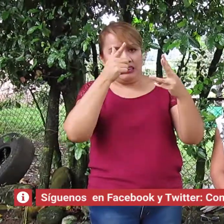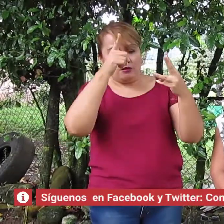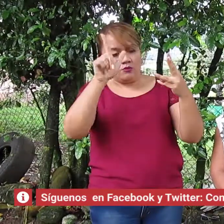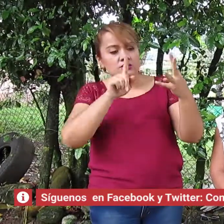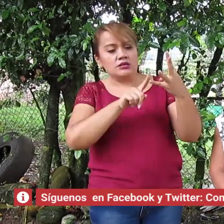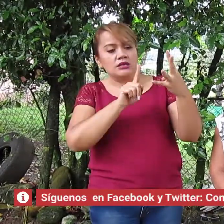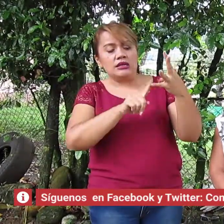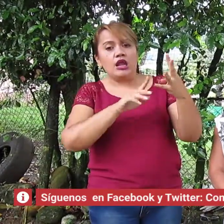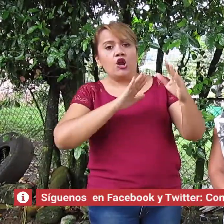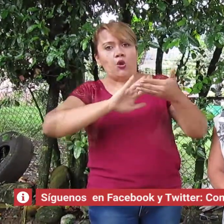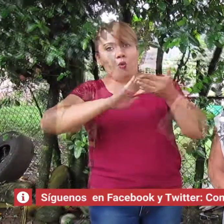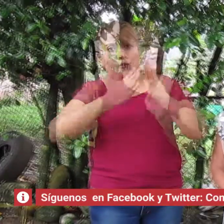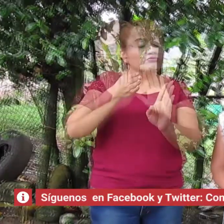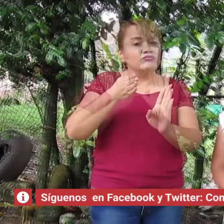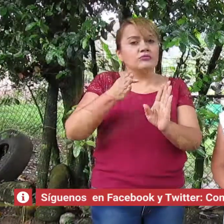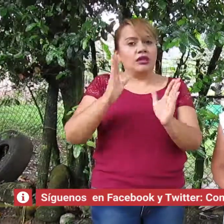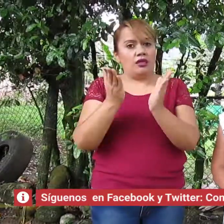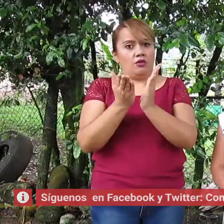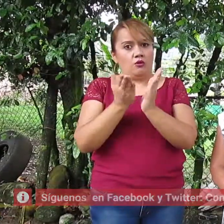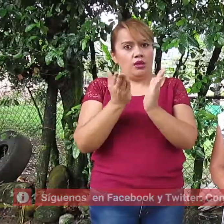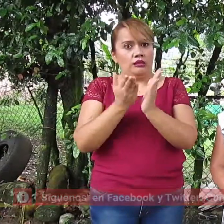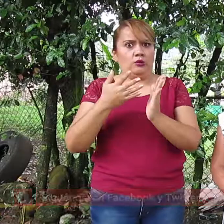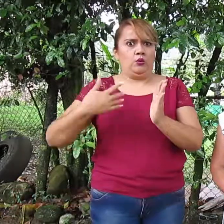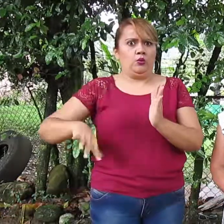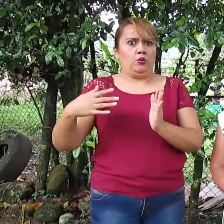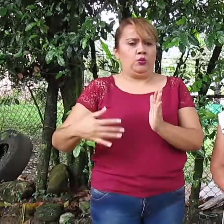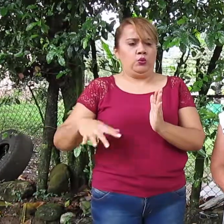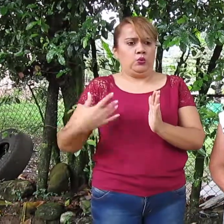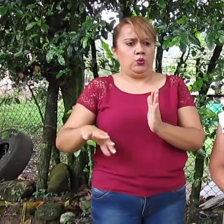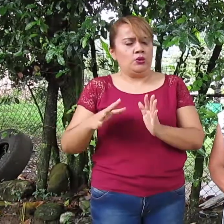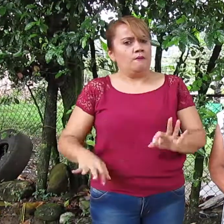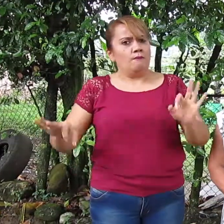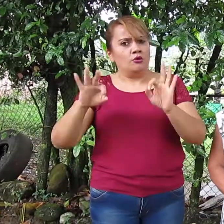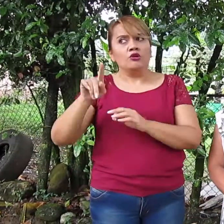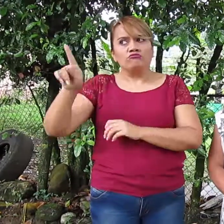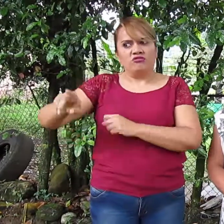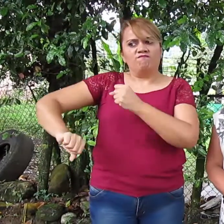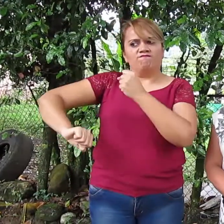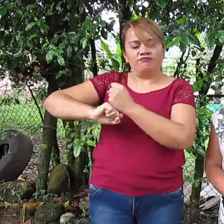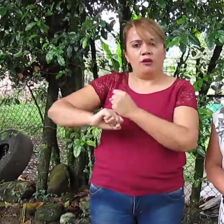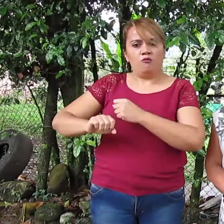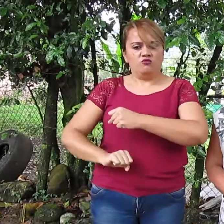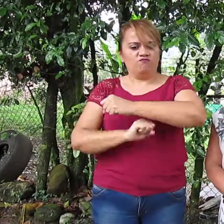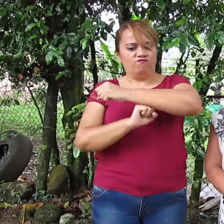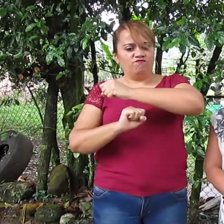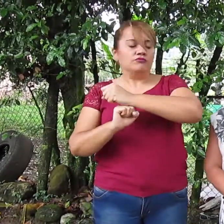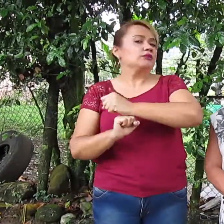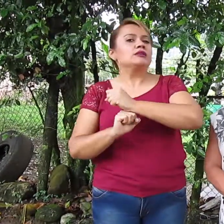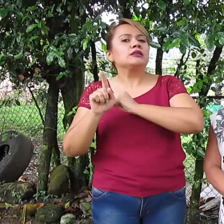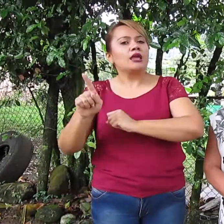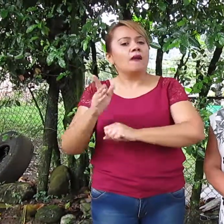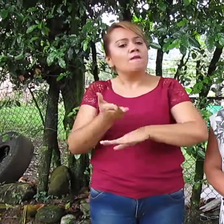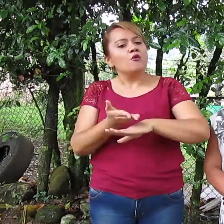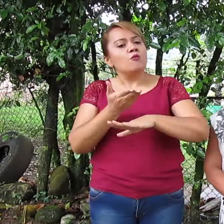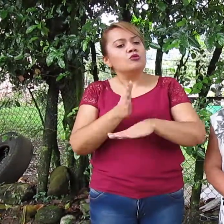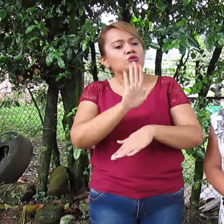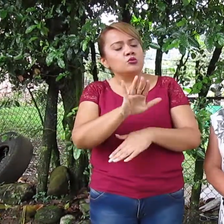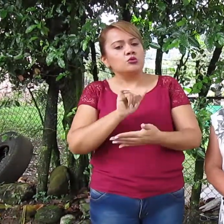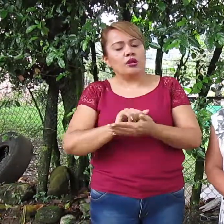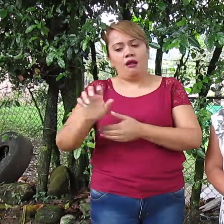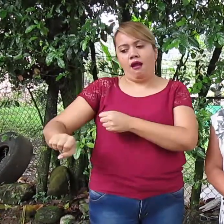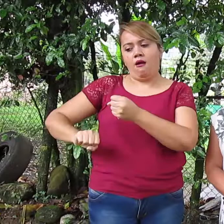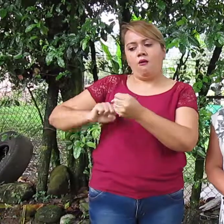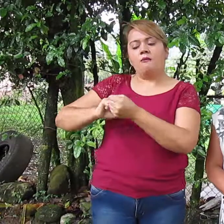eje comunitario. Entonces esa ha sido también otra fortaleza que hemos tenido con la propuesta y el